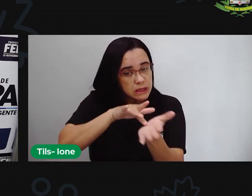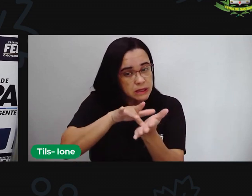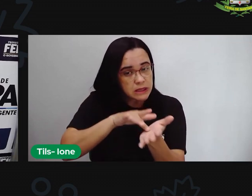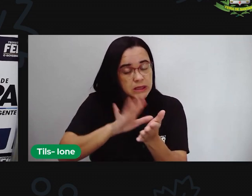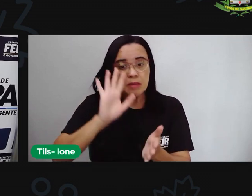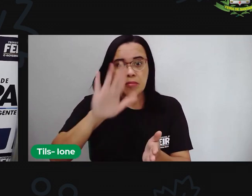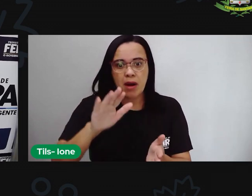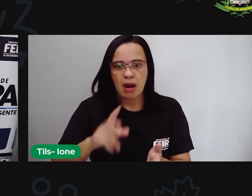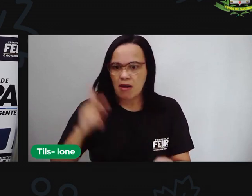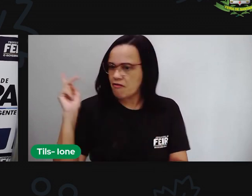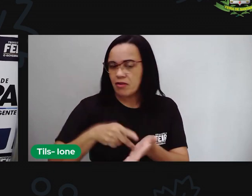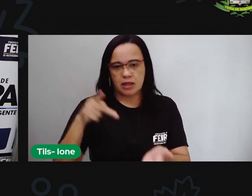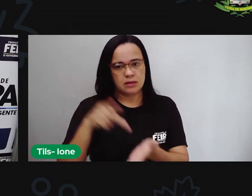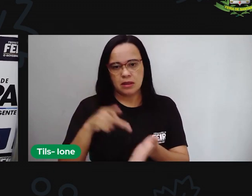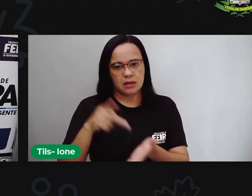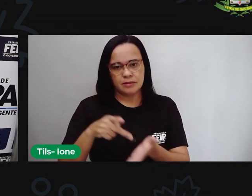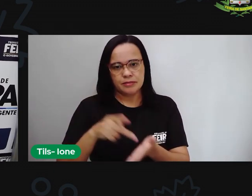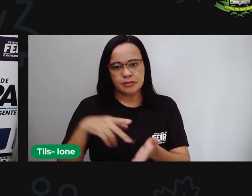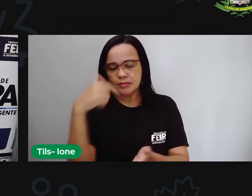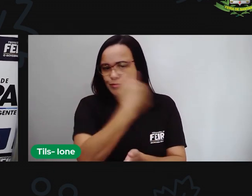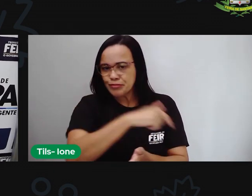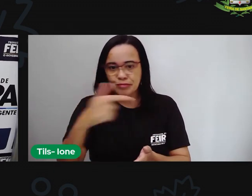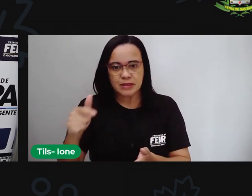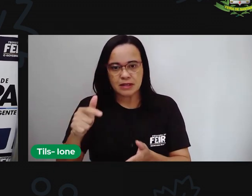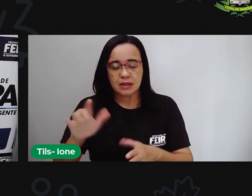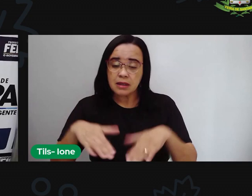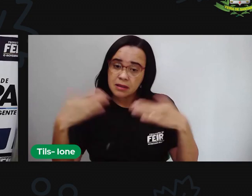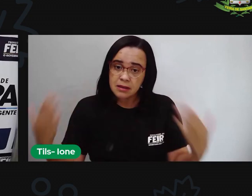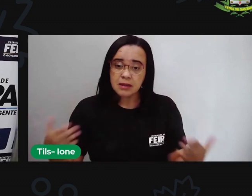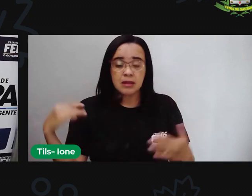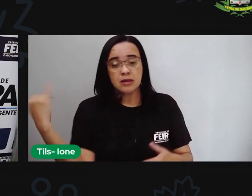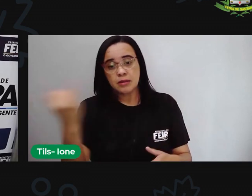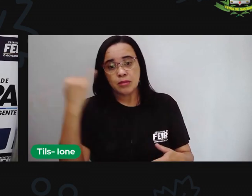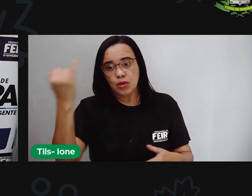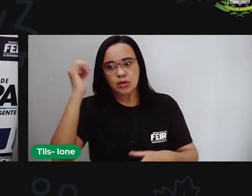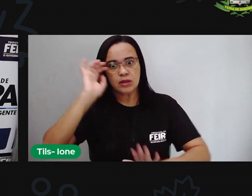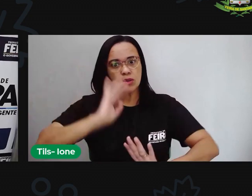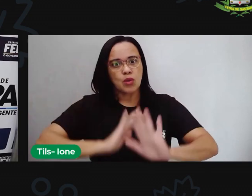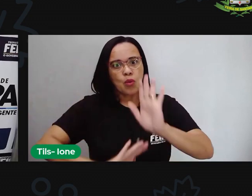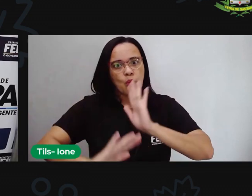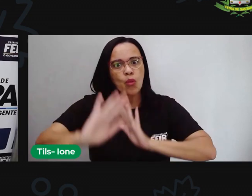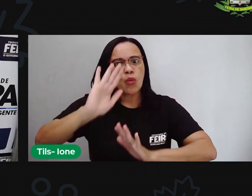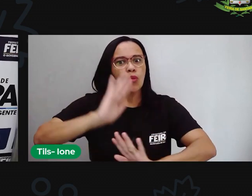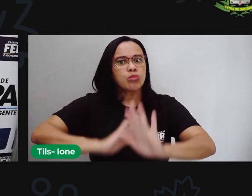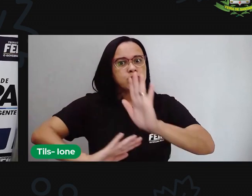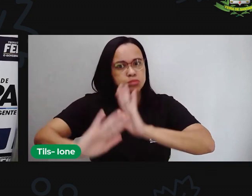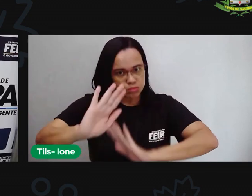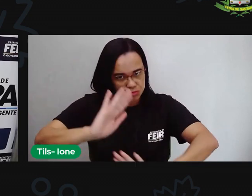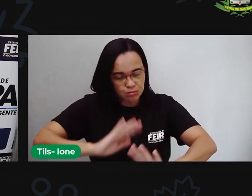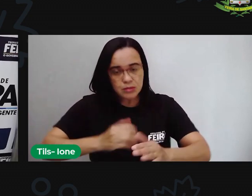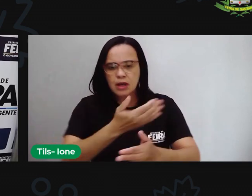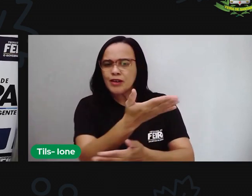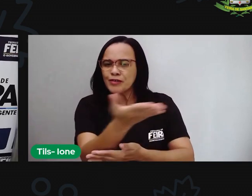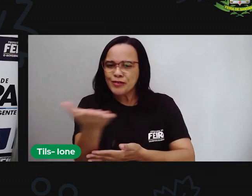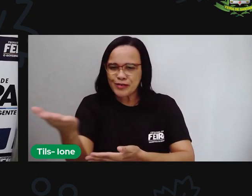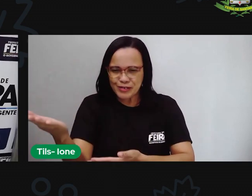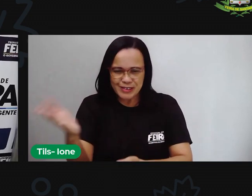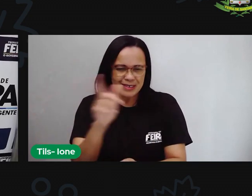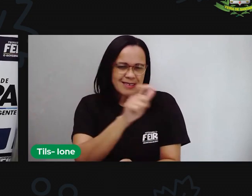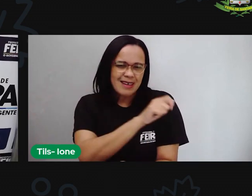perceber a gente tem que ter todo o cuidado né vocês aí são crianças são jovens né